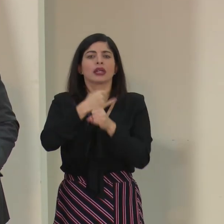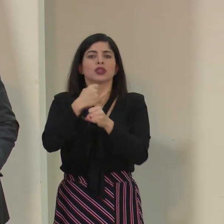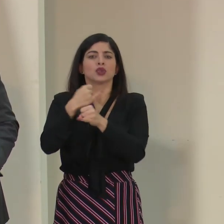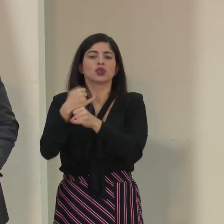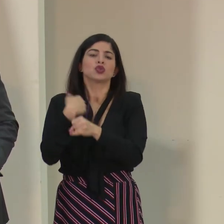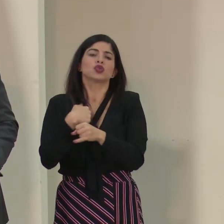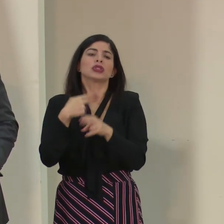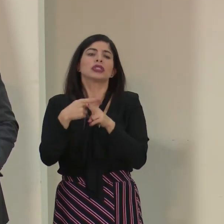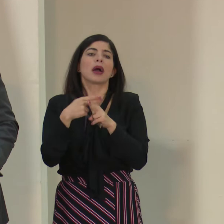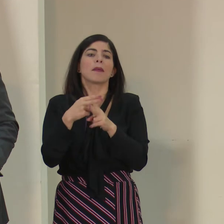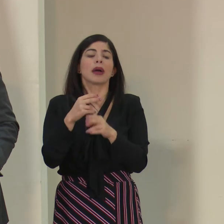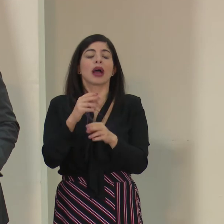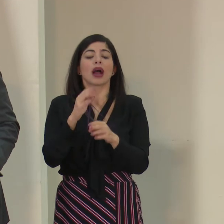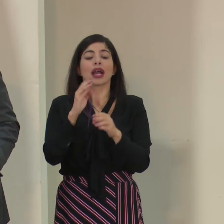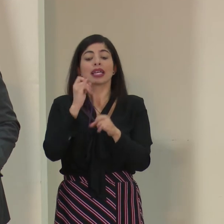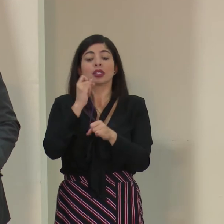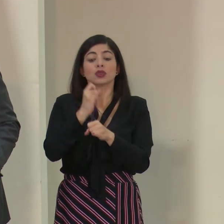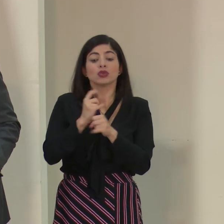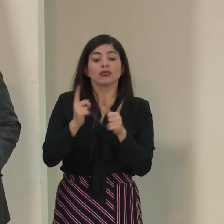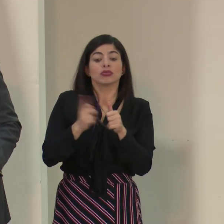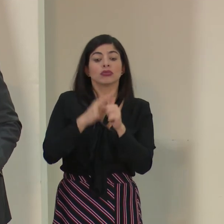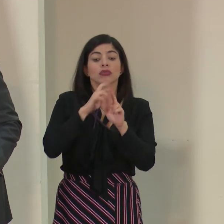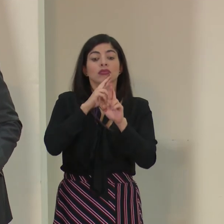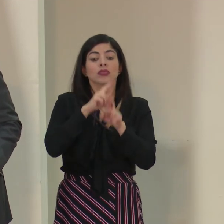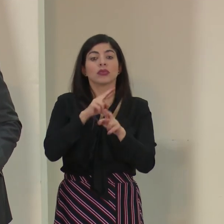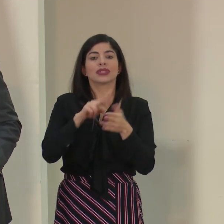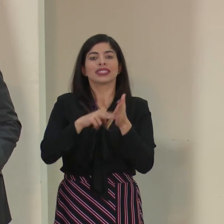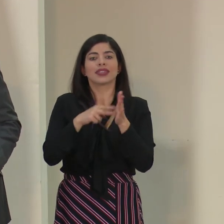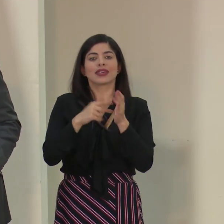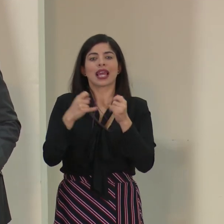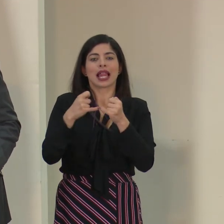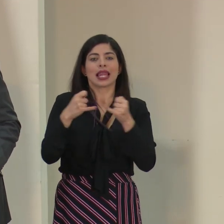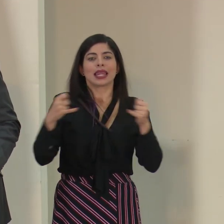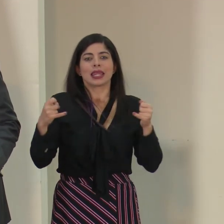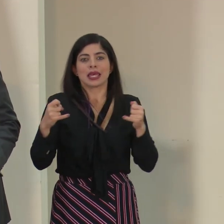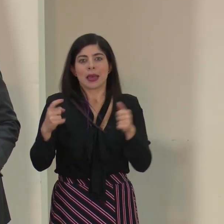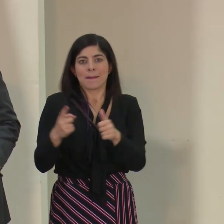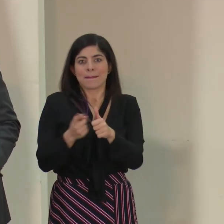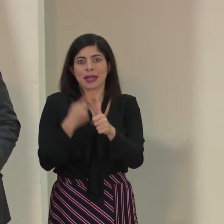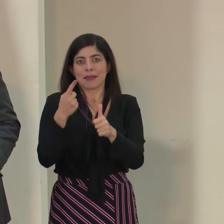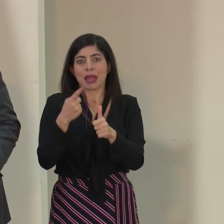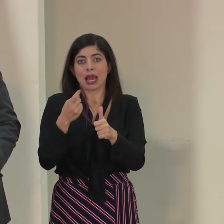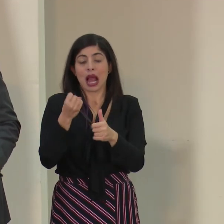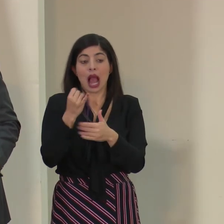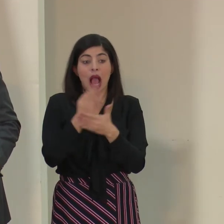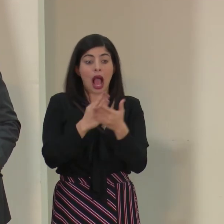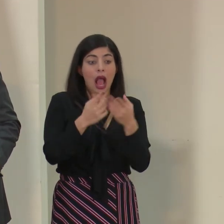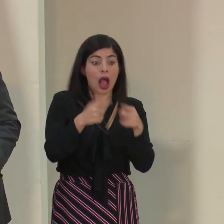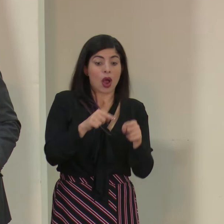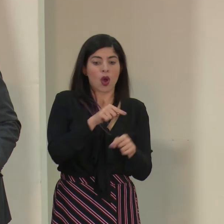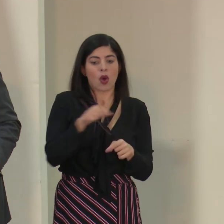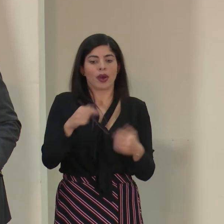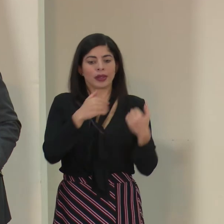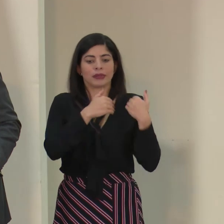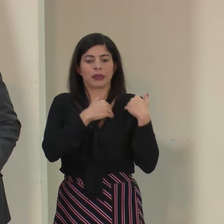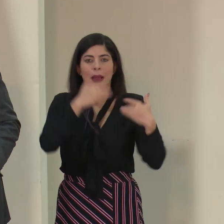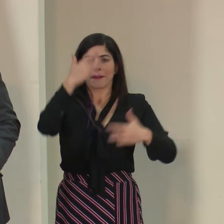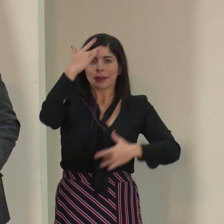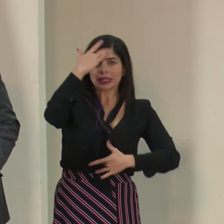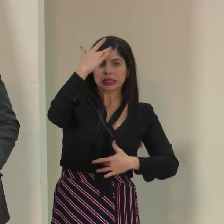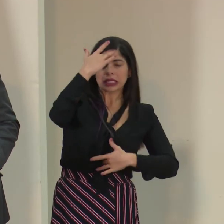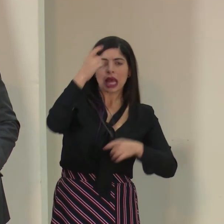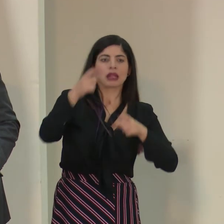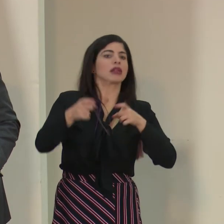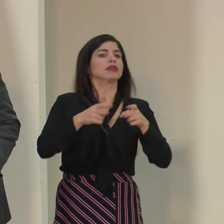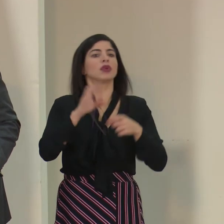llamamos de primera respuesta, que son las que están en la primera línea de eventualidades para manejo de pacientes, manejo de